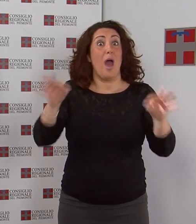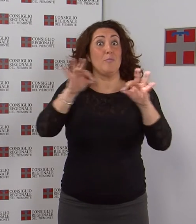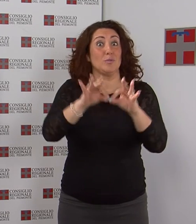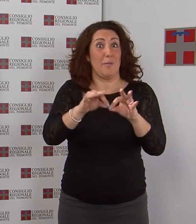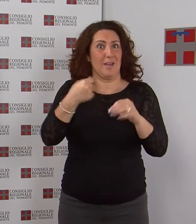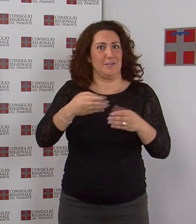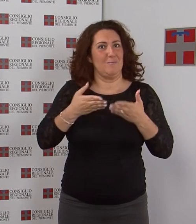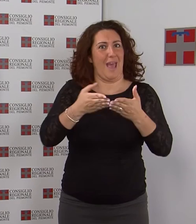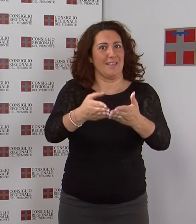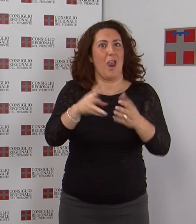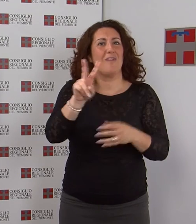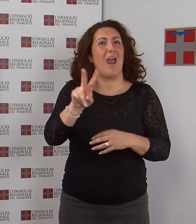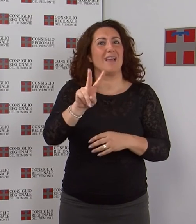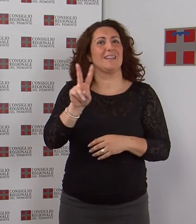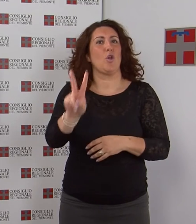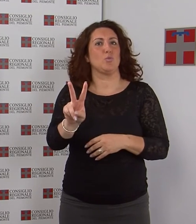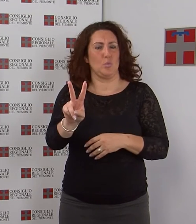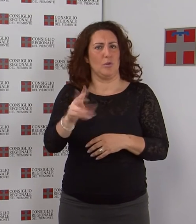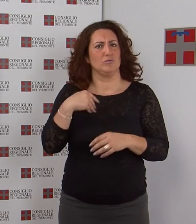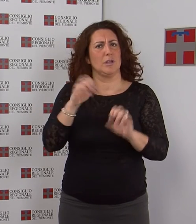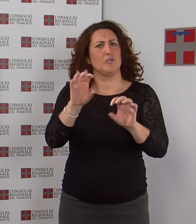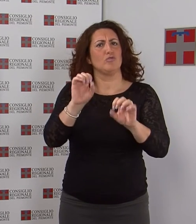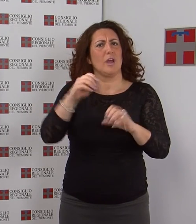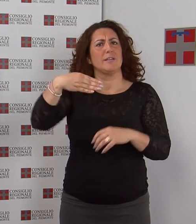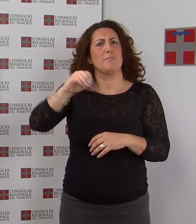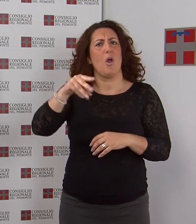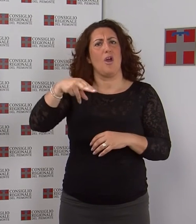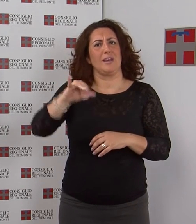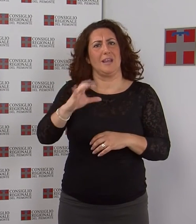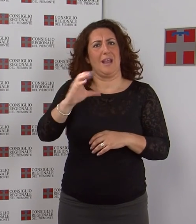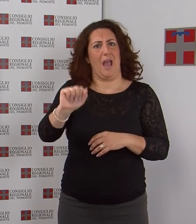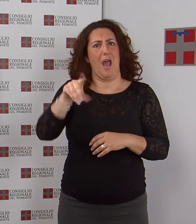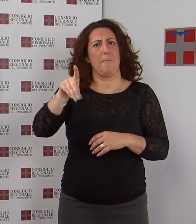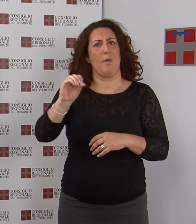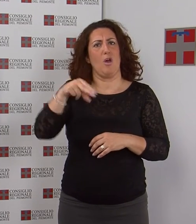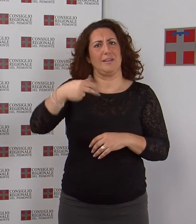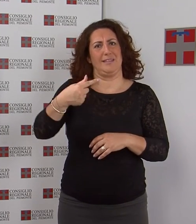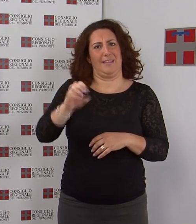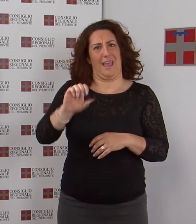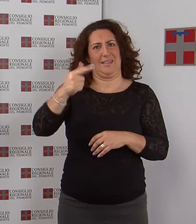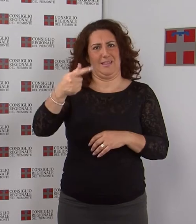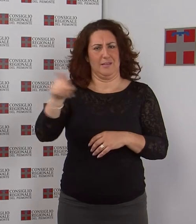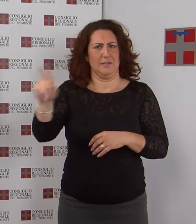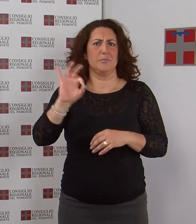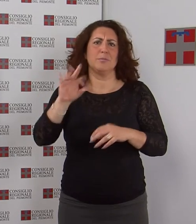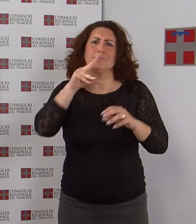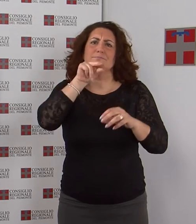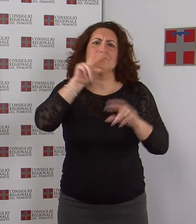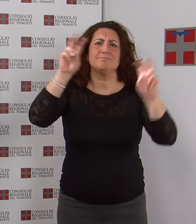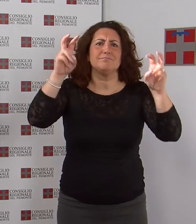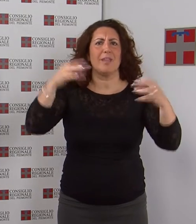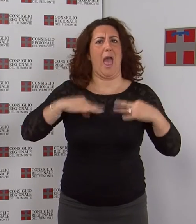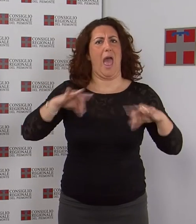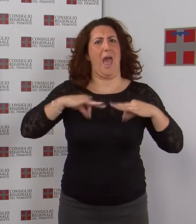la docente di moda e costume monica pontet è intervenuta sul tema l'abito fluttuando tra storie aneddoti e